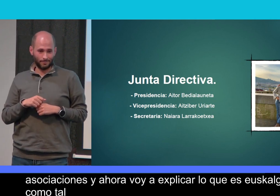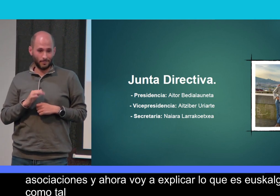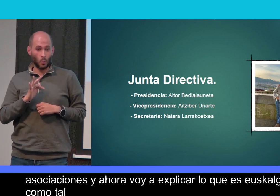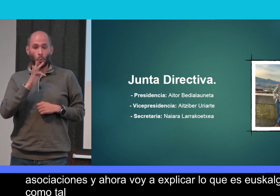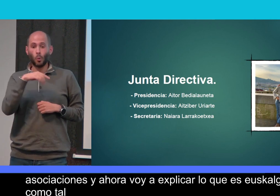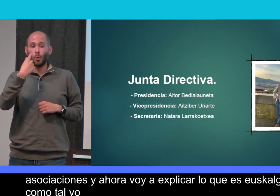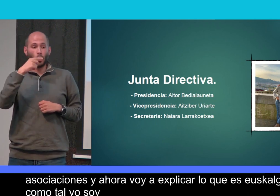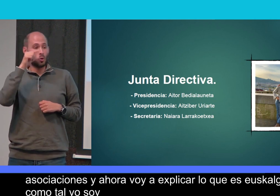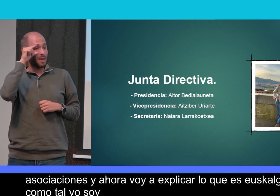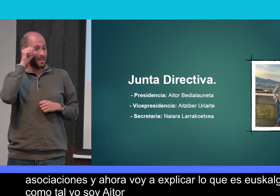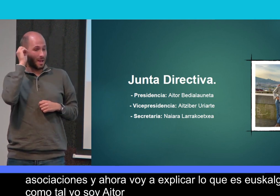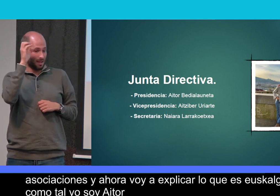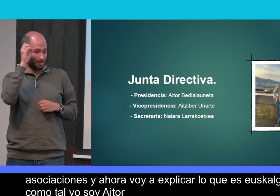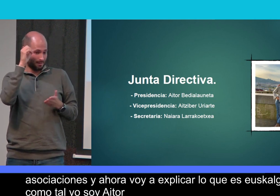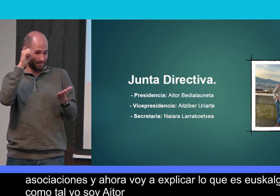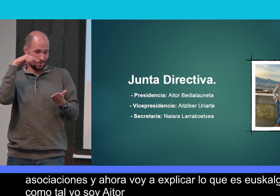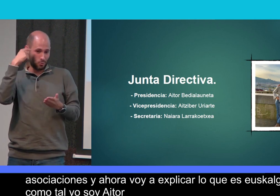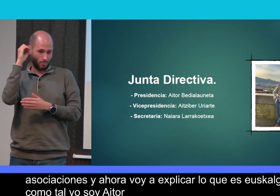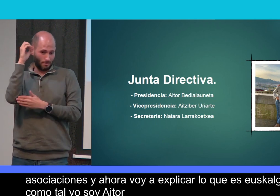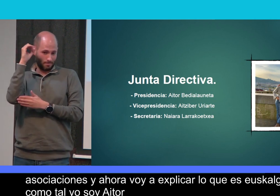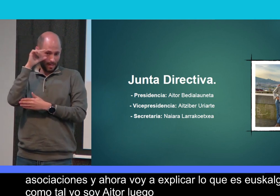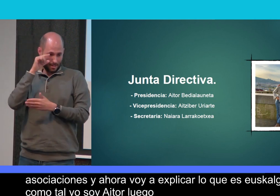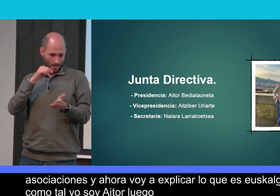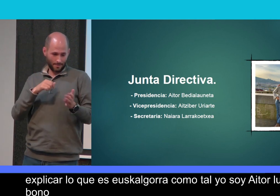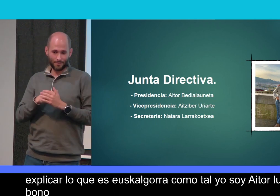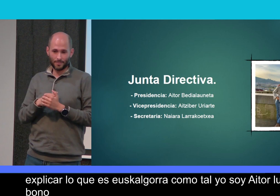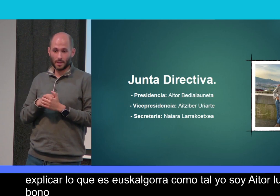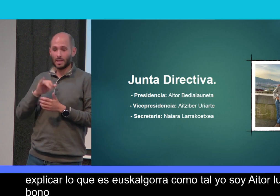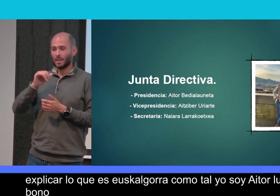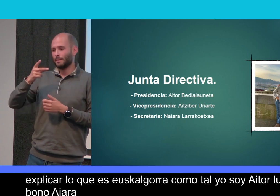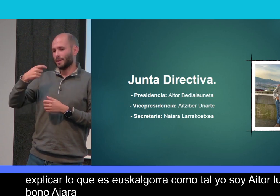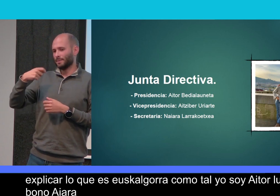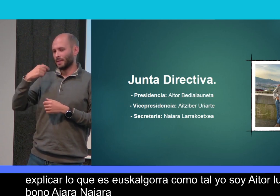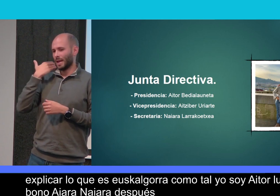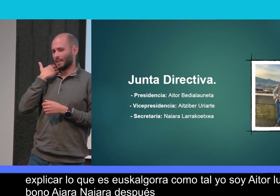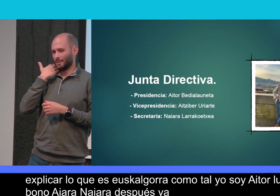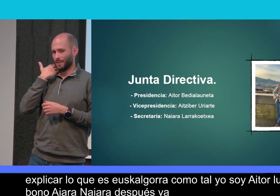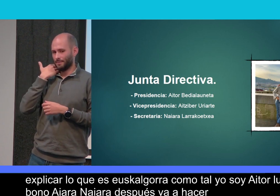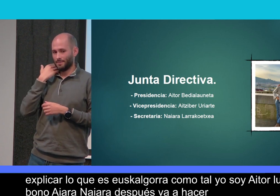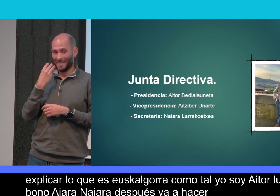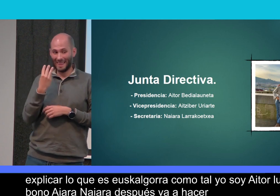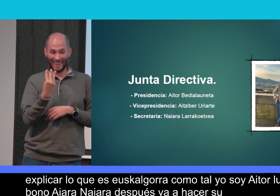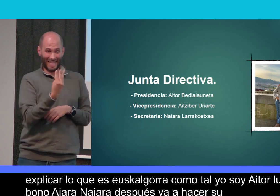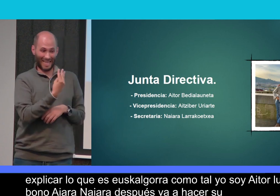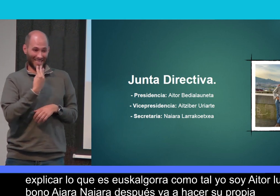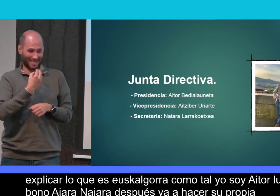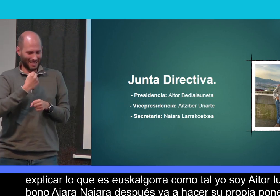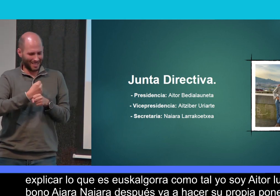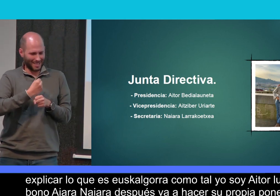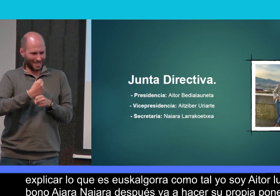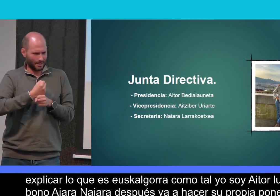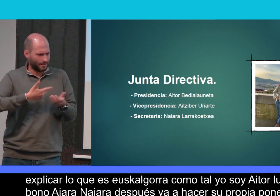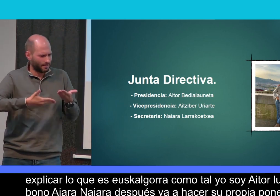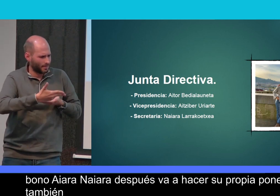Aitor. Luego, bueno, Nayara después va a hacer su propia ponencia. Y también tenemos como